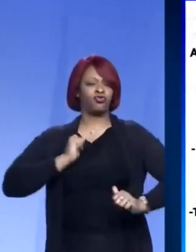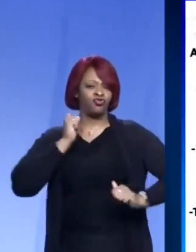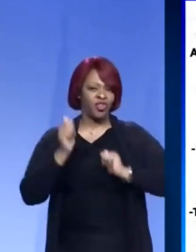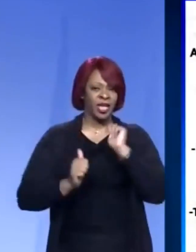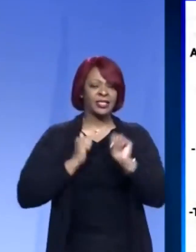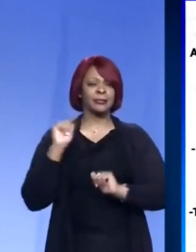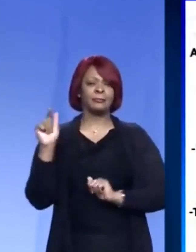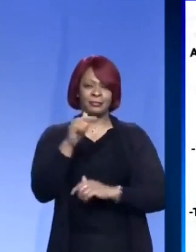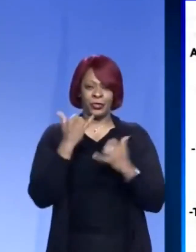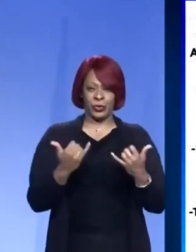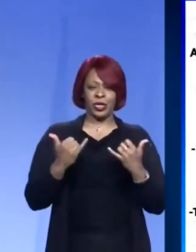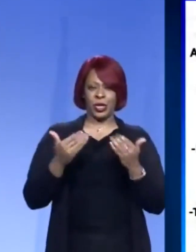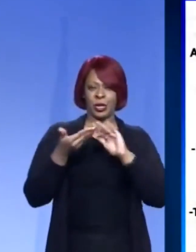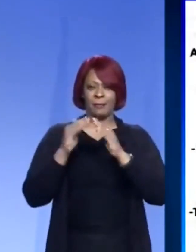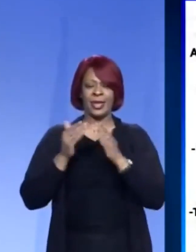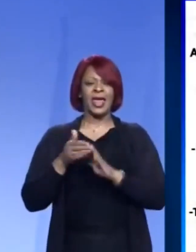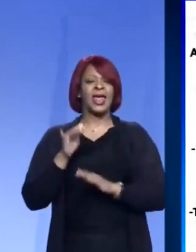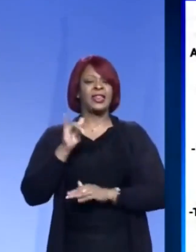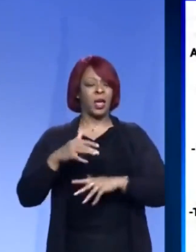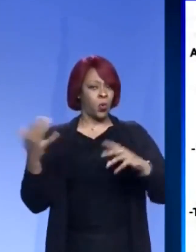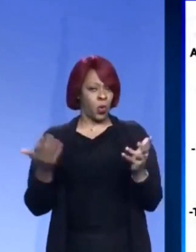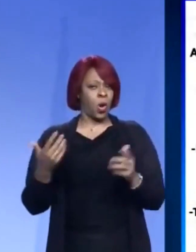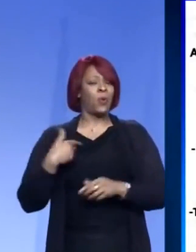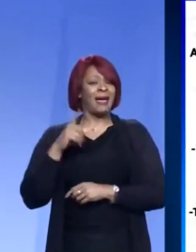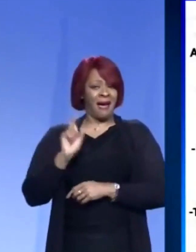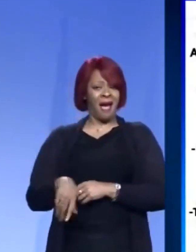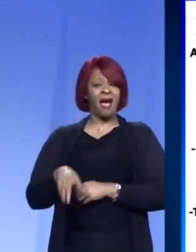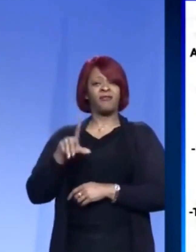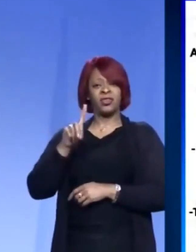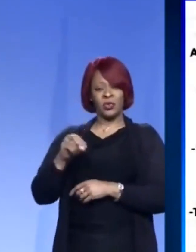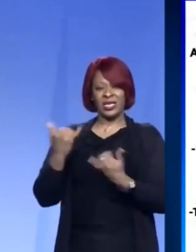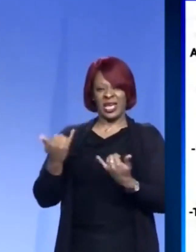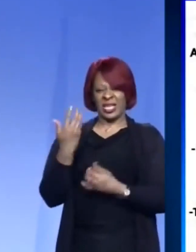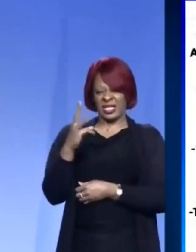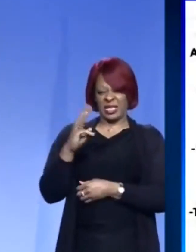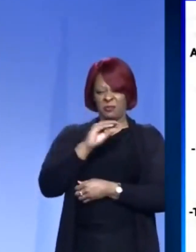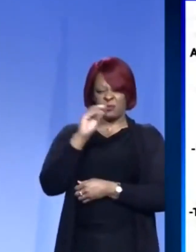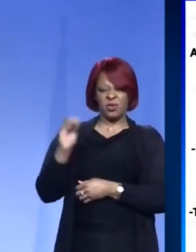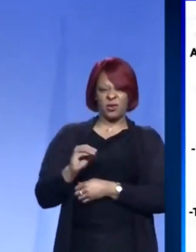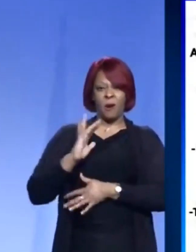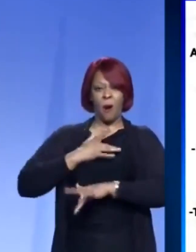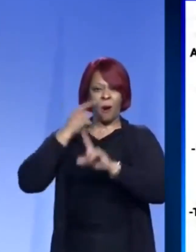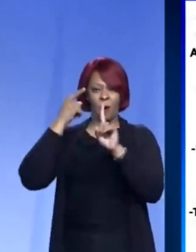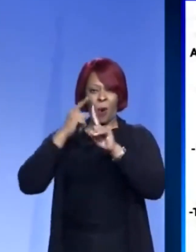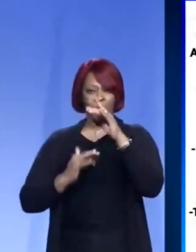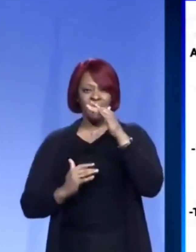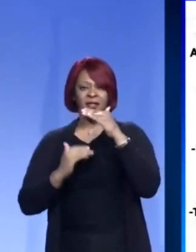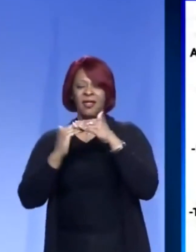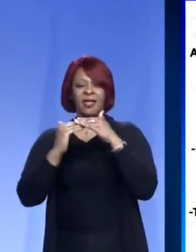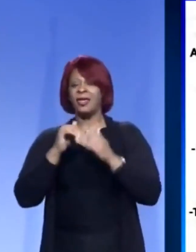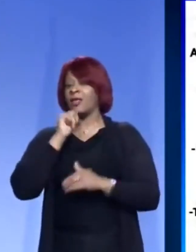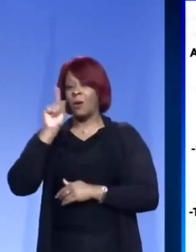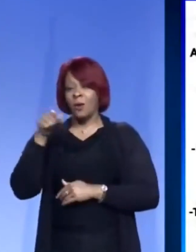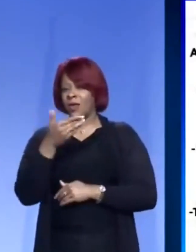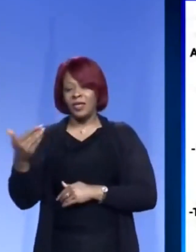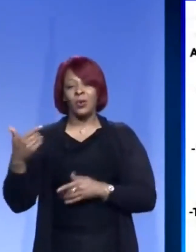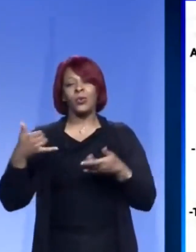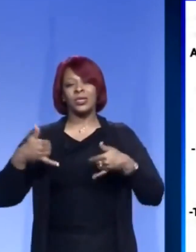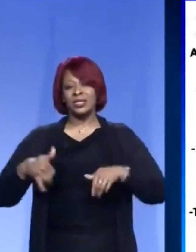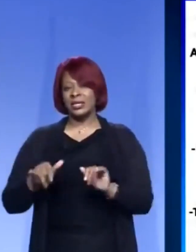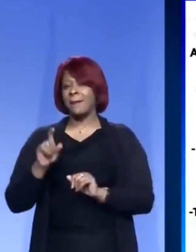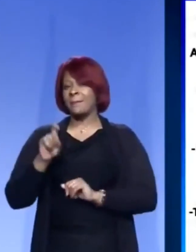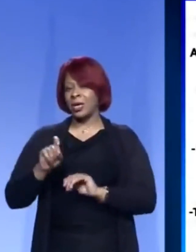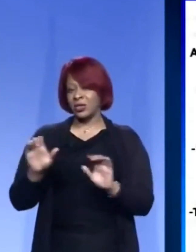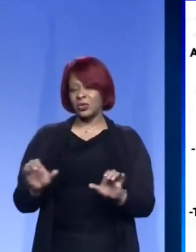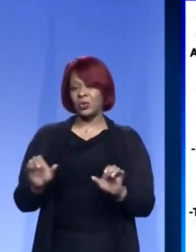mucho para llegar al final de la pandemia. Y lo más importante, que las personas pueden hacer para iniciar el proceso de protegerse, a sí mismas